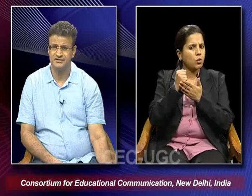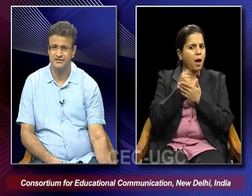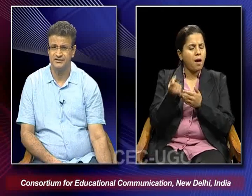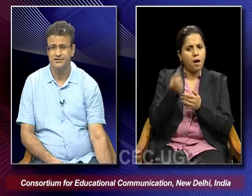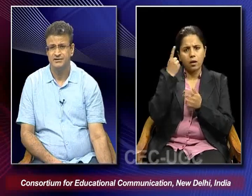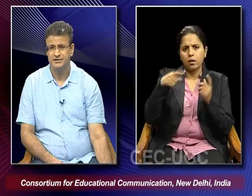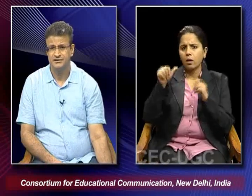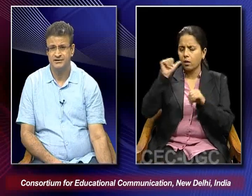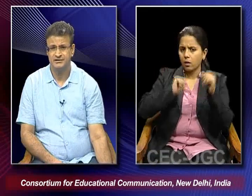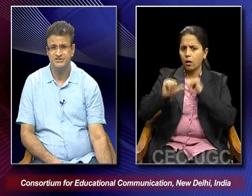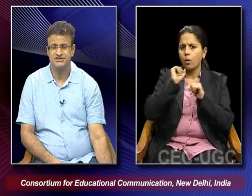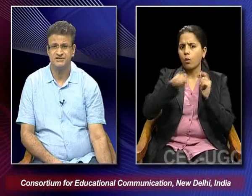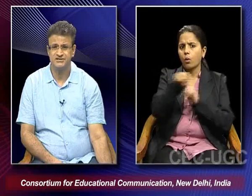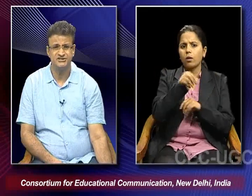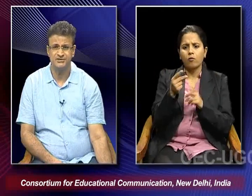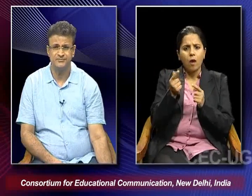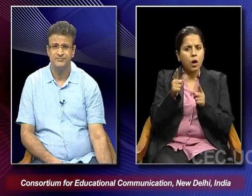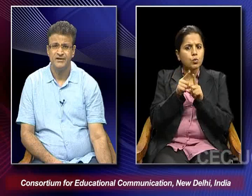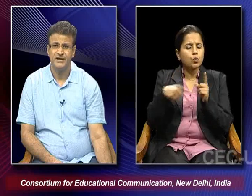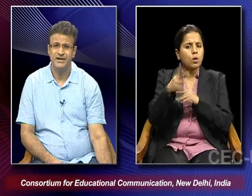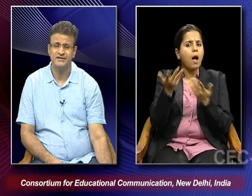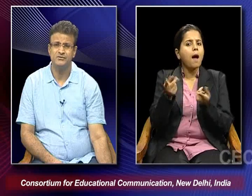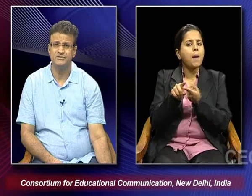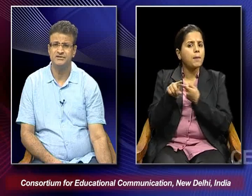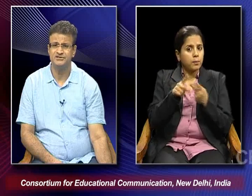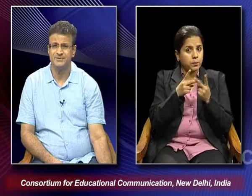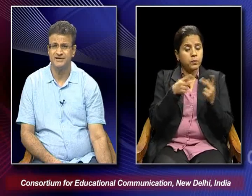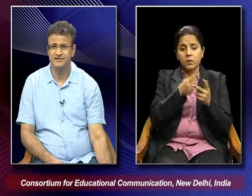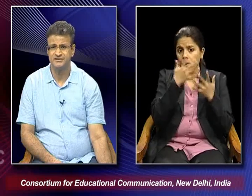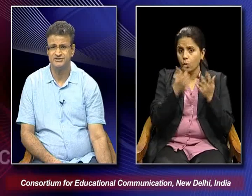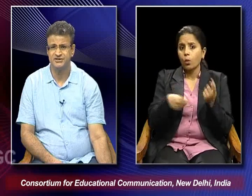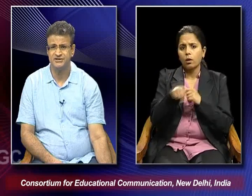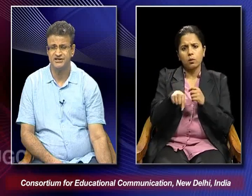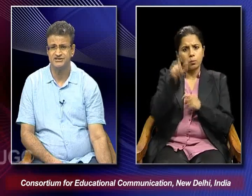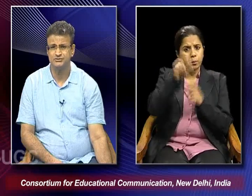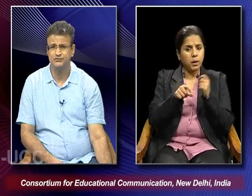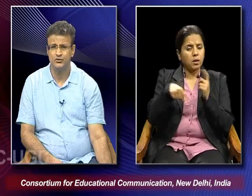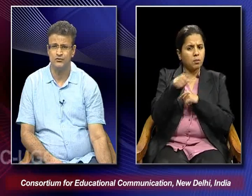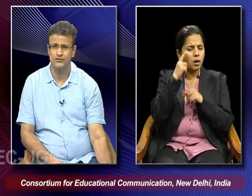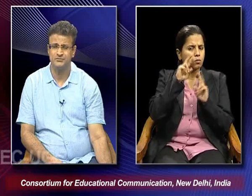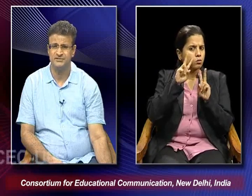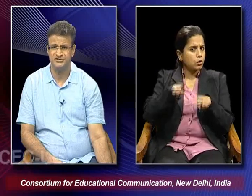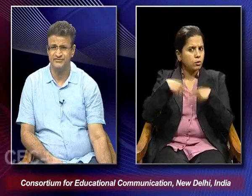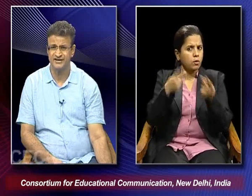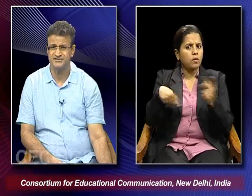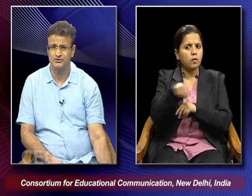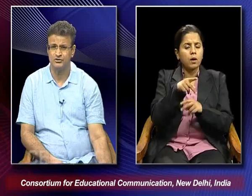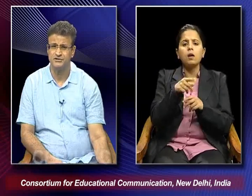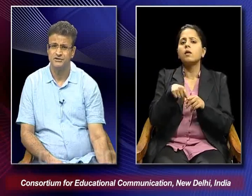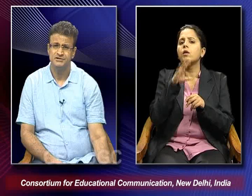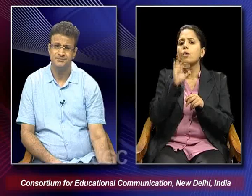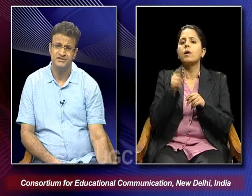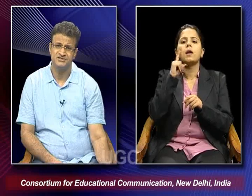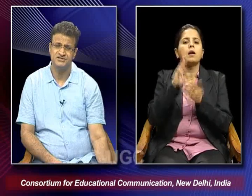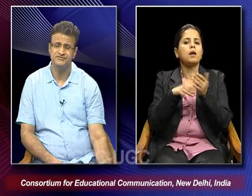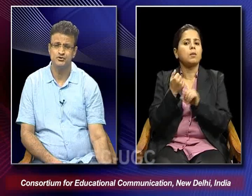in their immediate condition and they wanted the spectator's reaction to flow from the image facts and not